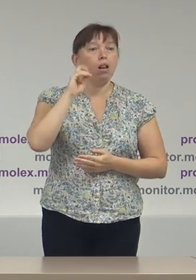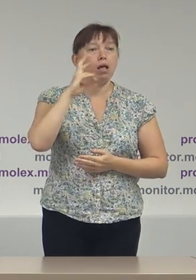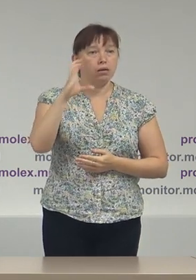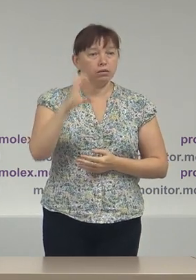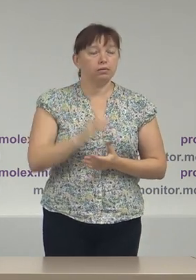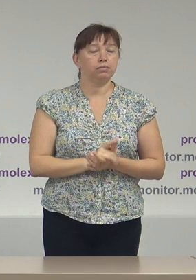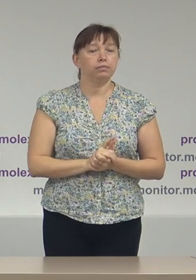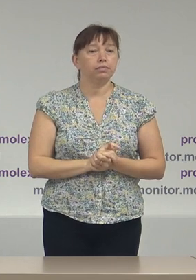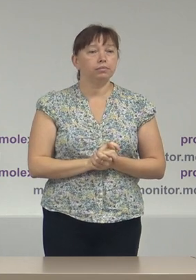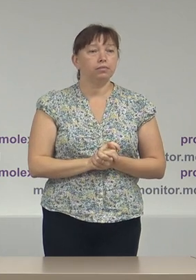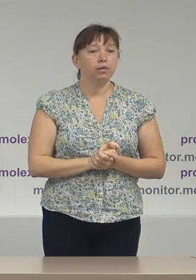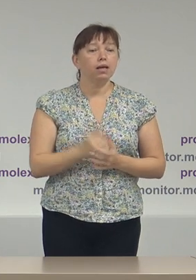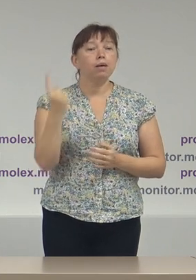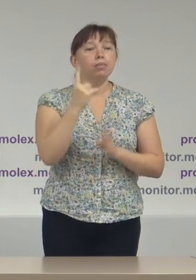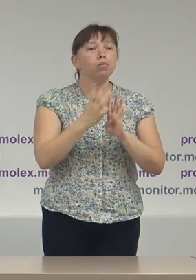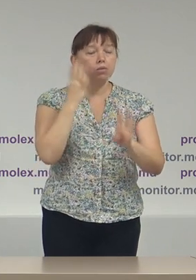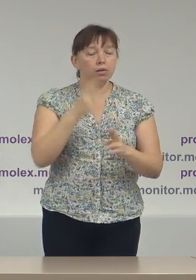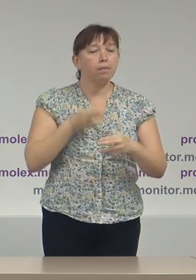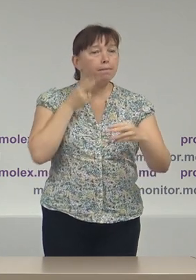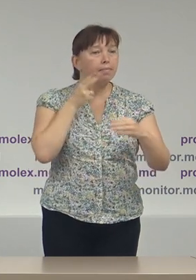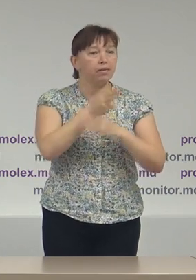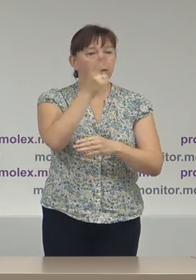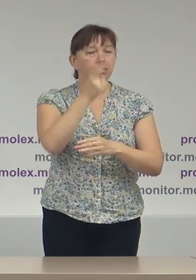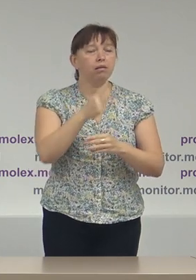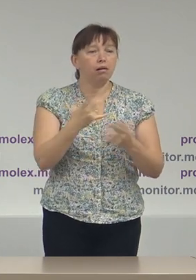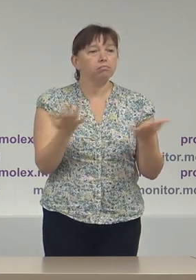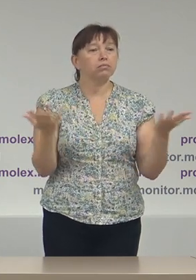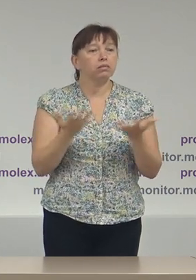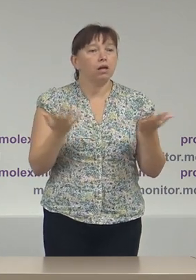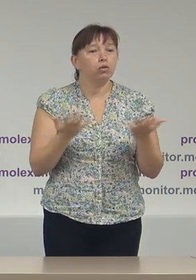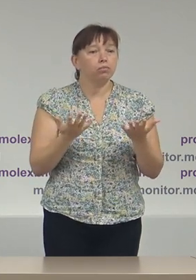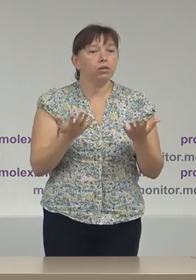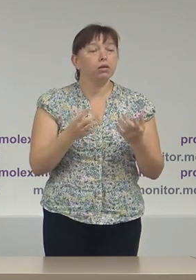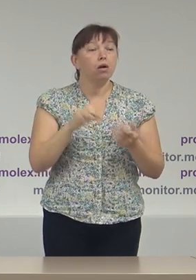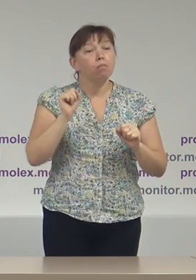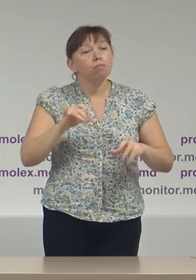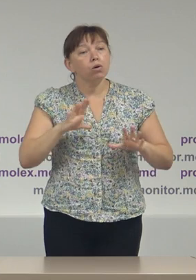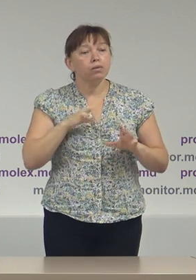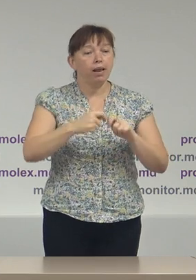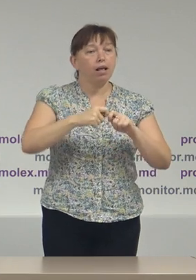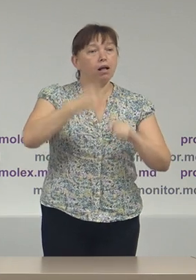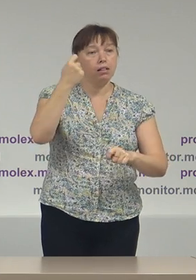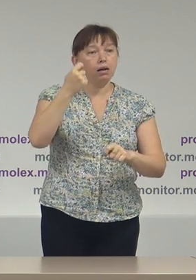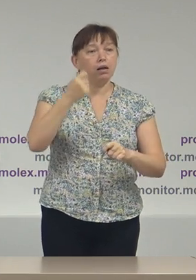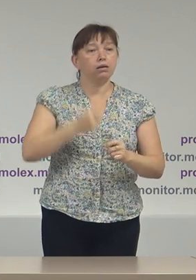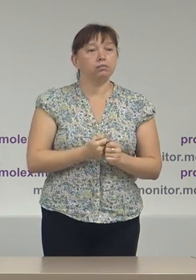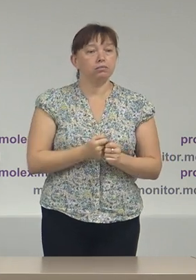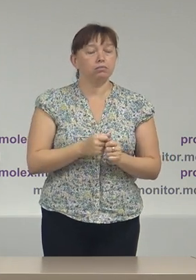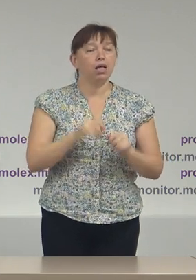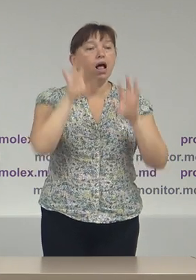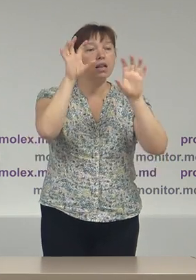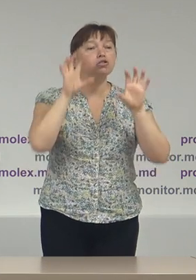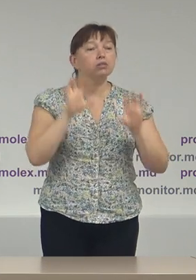intermediare, în primul rând, prevenirea anumitor posibile încălcări ale